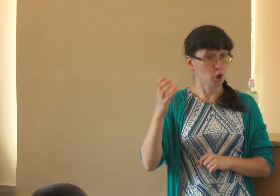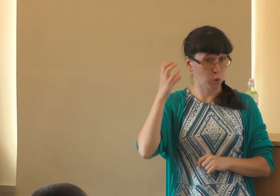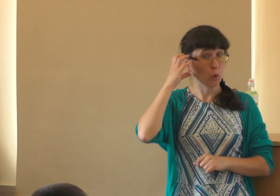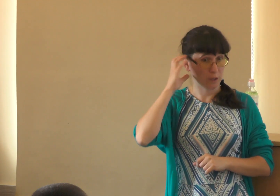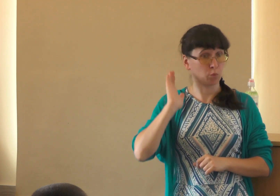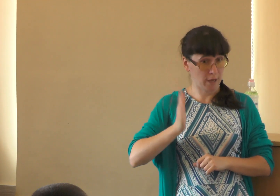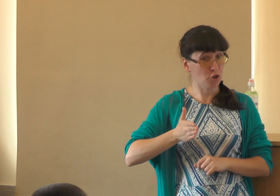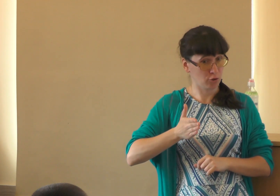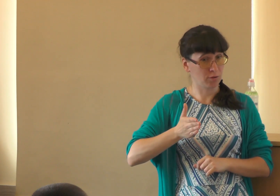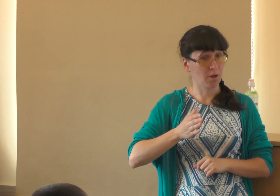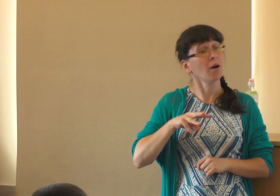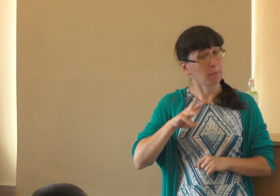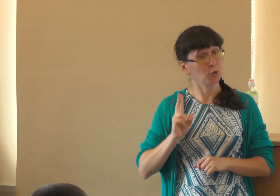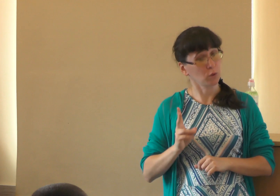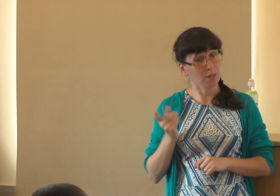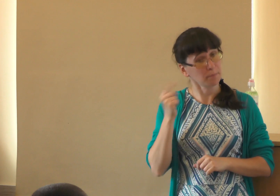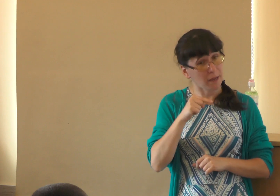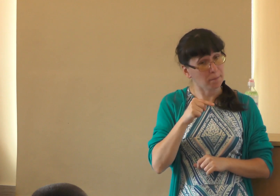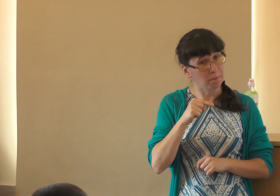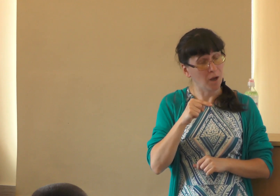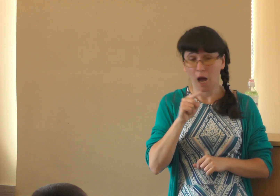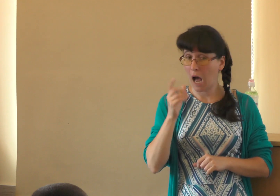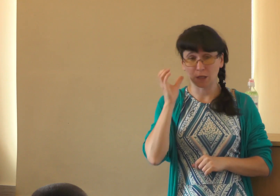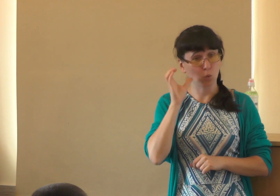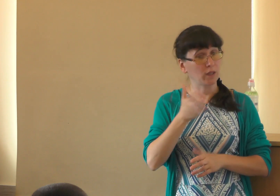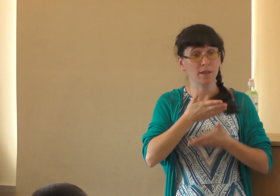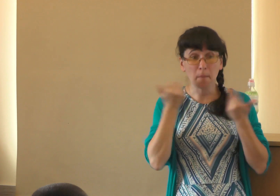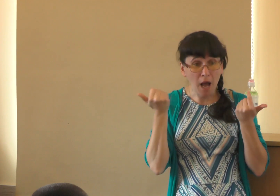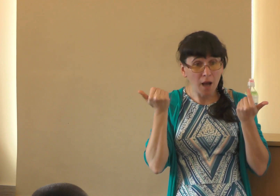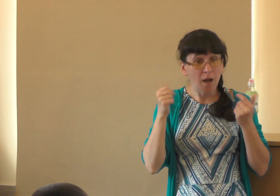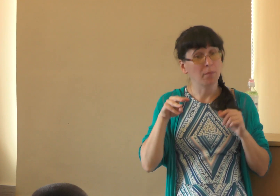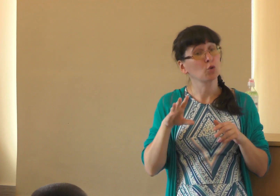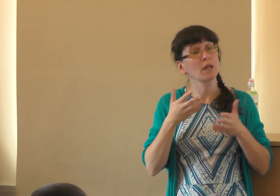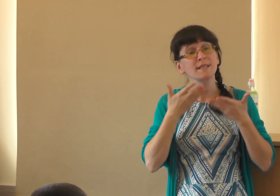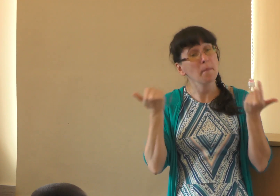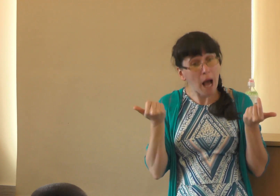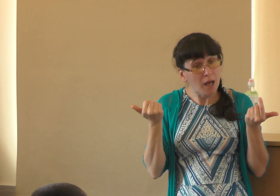Слуха, ты будешь? Макдональдс не дай. А слуха, ты не ма? Макдональдс не ма.